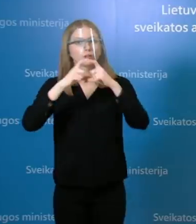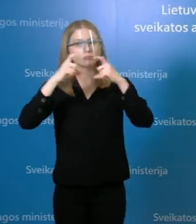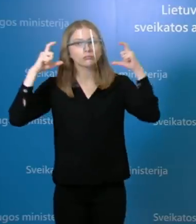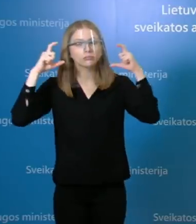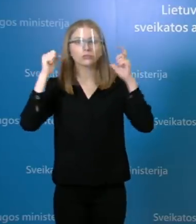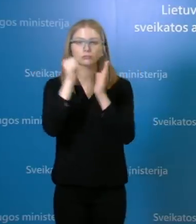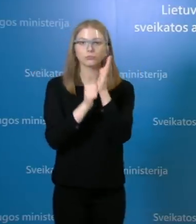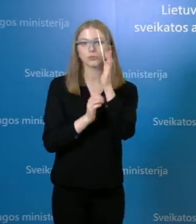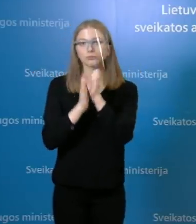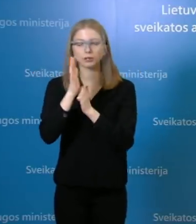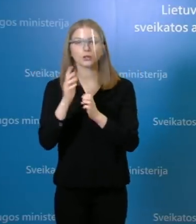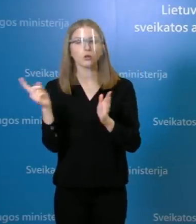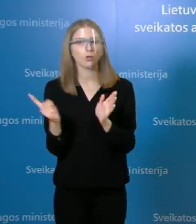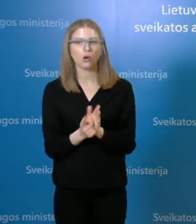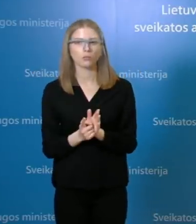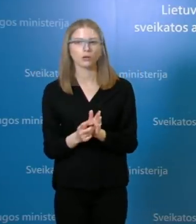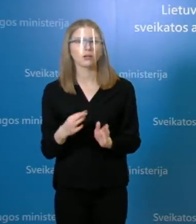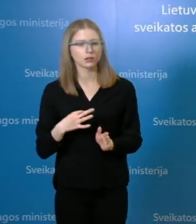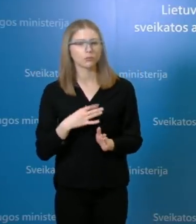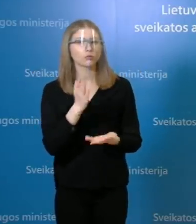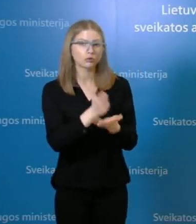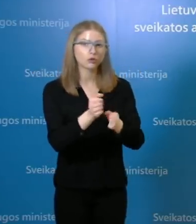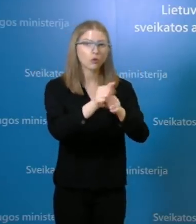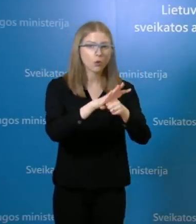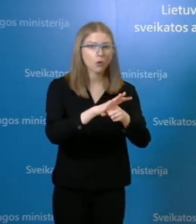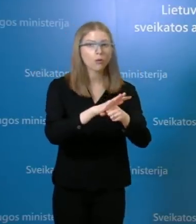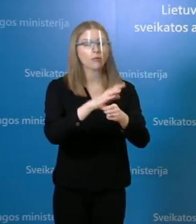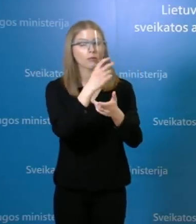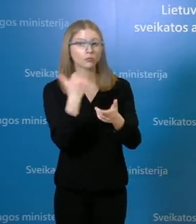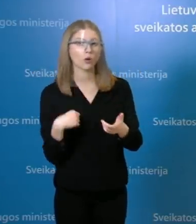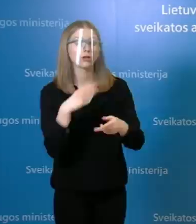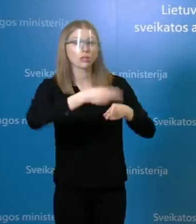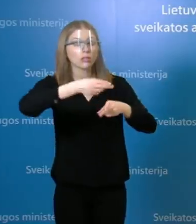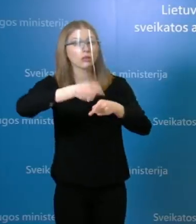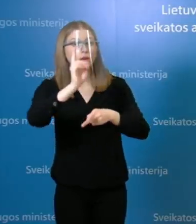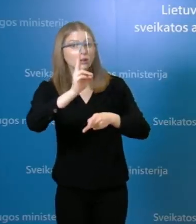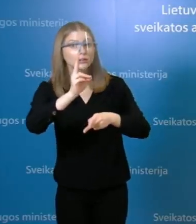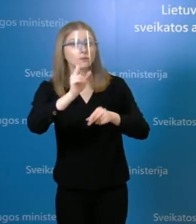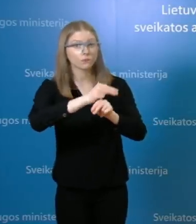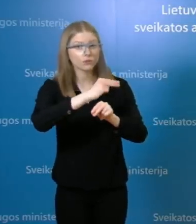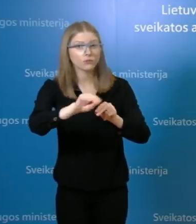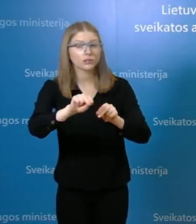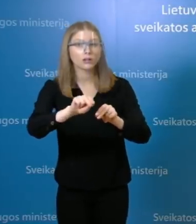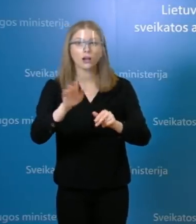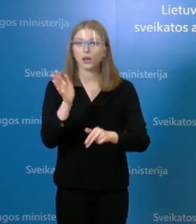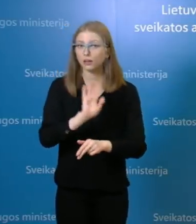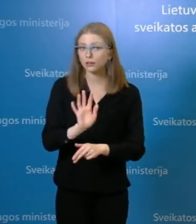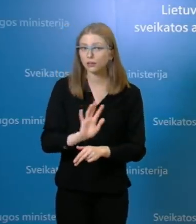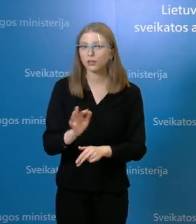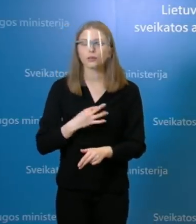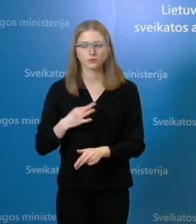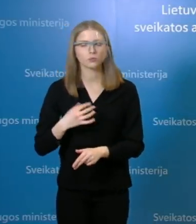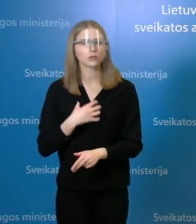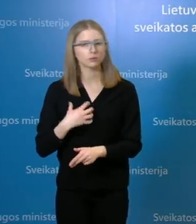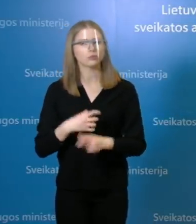būti naudojamos, ir to neturėtų įvykti vis dėlto tas apsisaugojimas, tiek